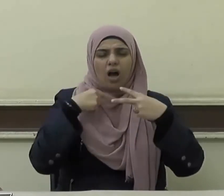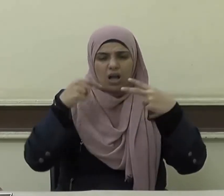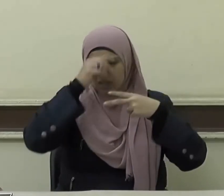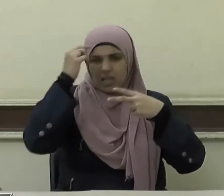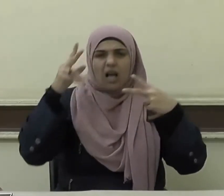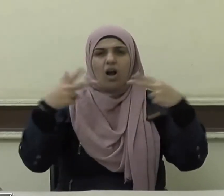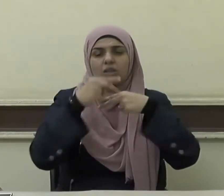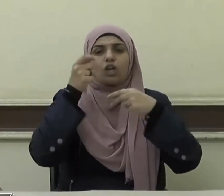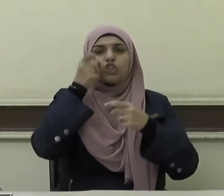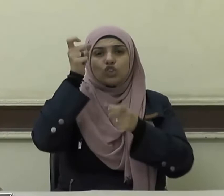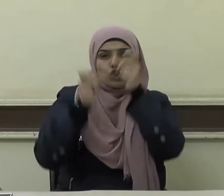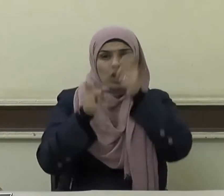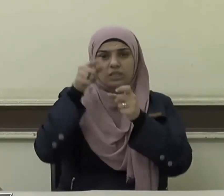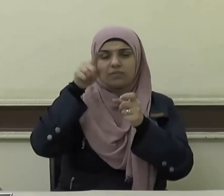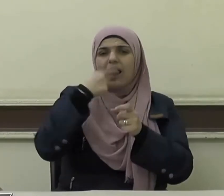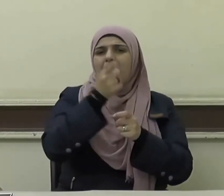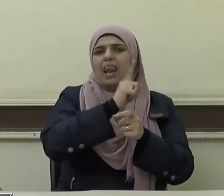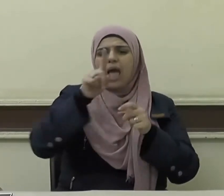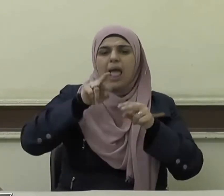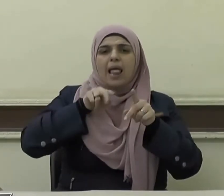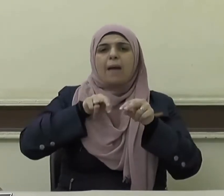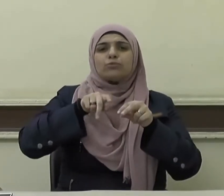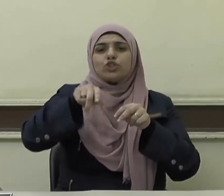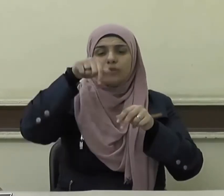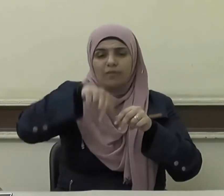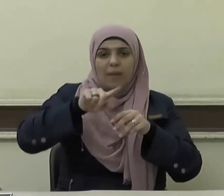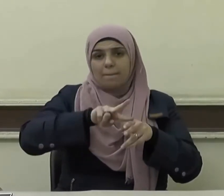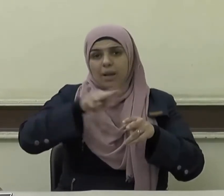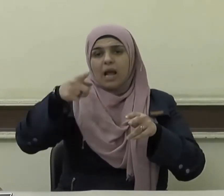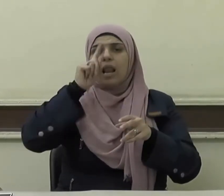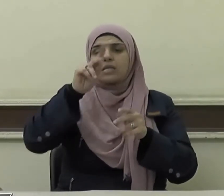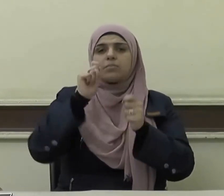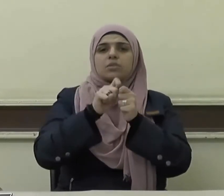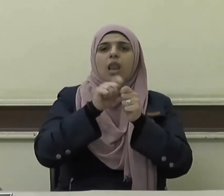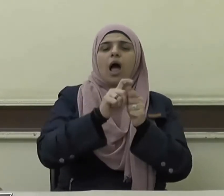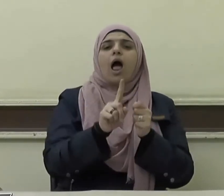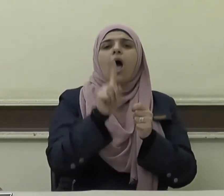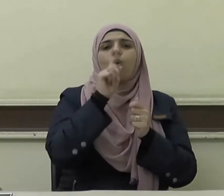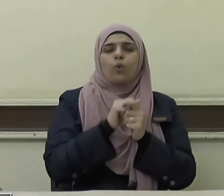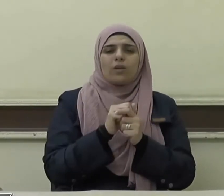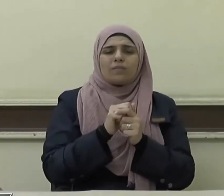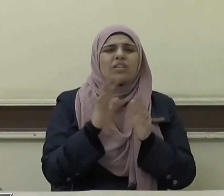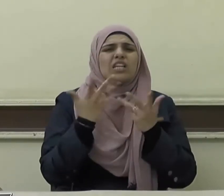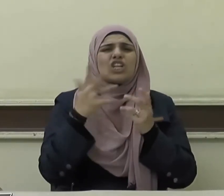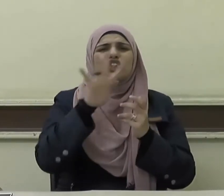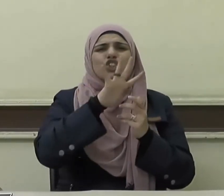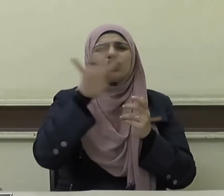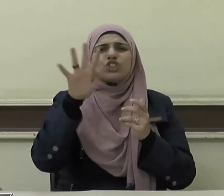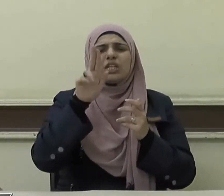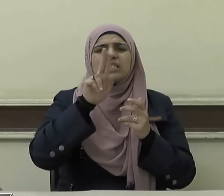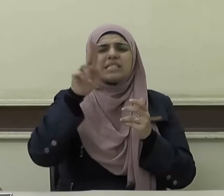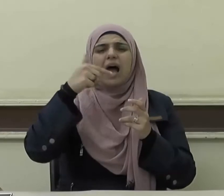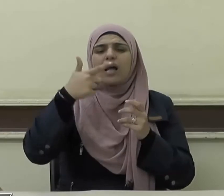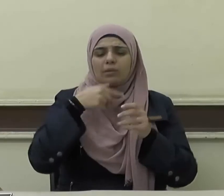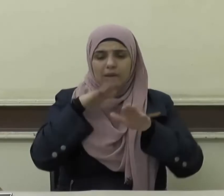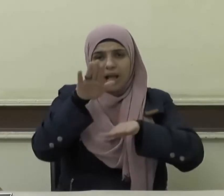أحدكم فلا يمشي في الأخرى حتى يصلحها وشسع النعل